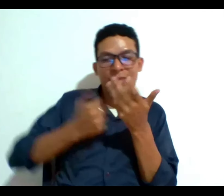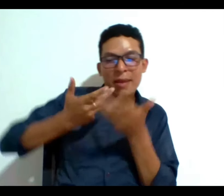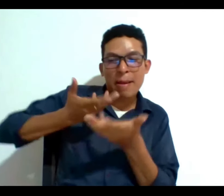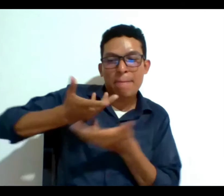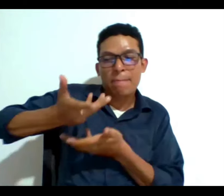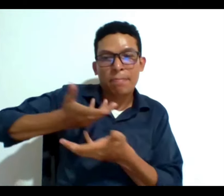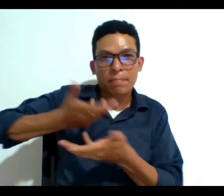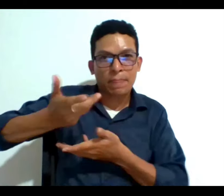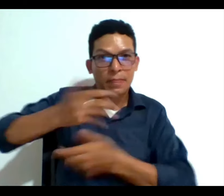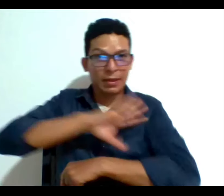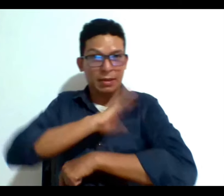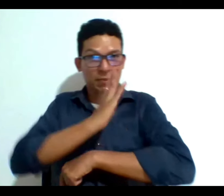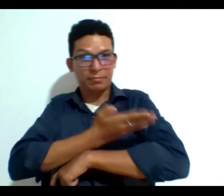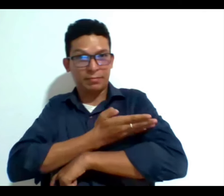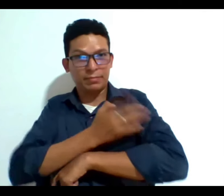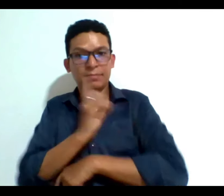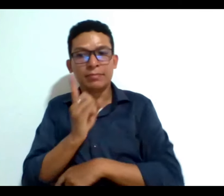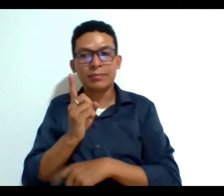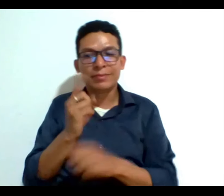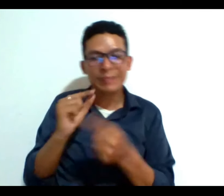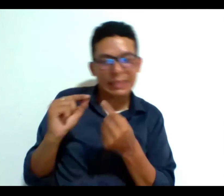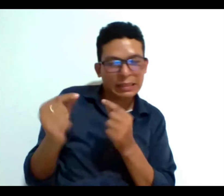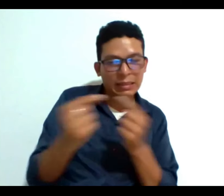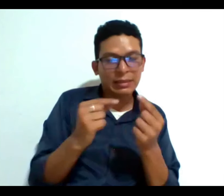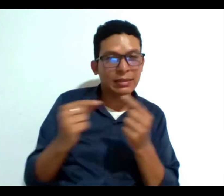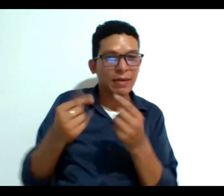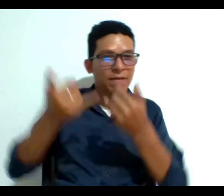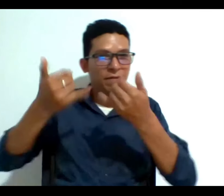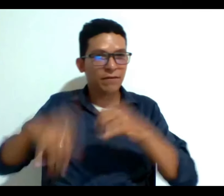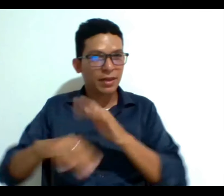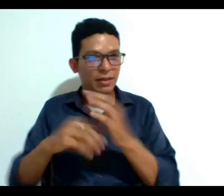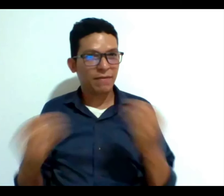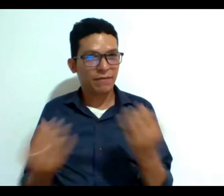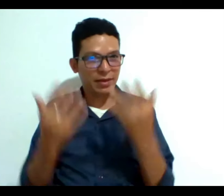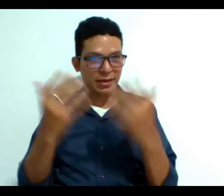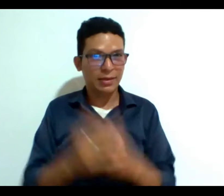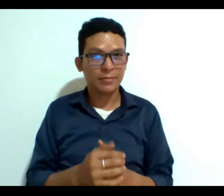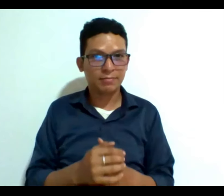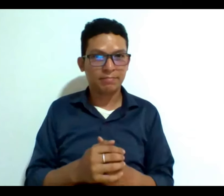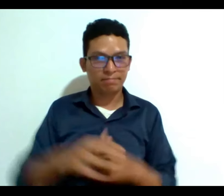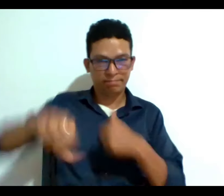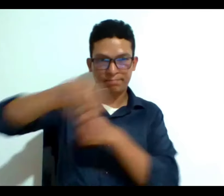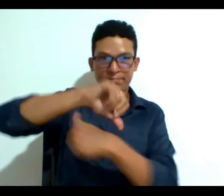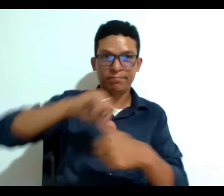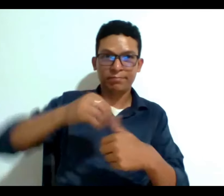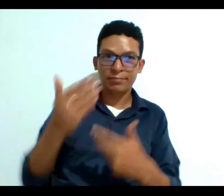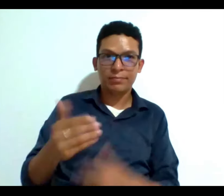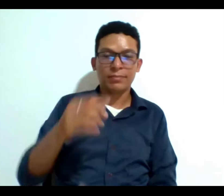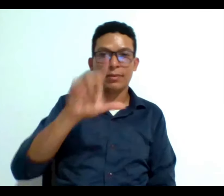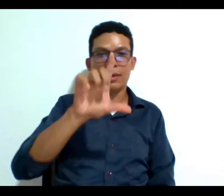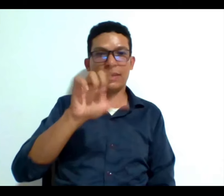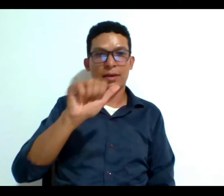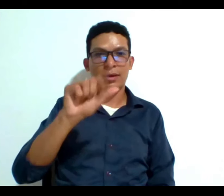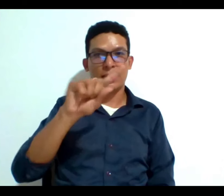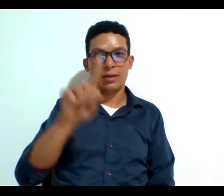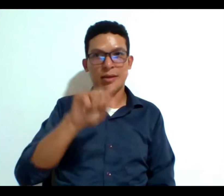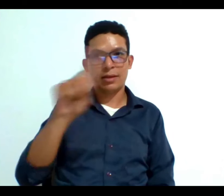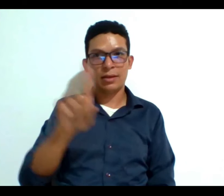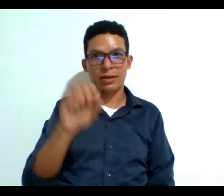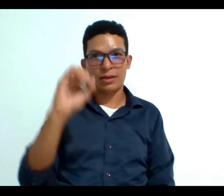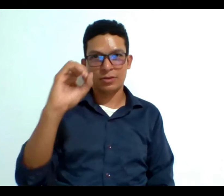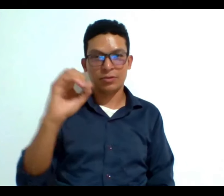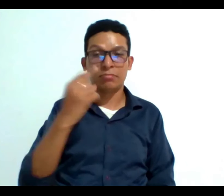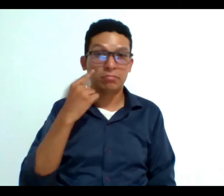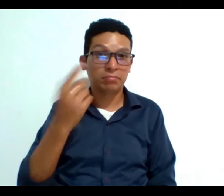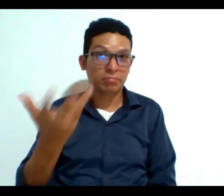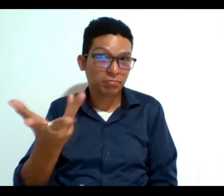capacitismo con estas discusiones sobre el final de la vida le doy paso al profesor también para que nos dé